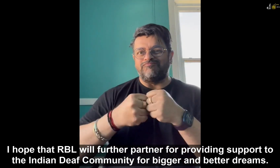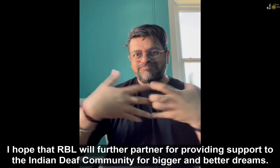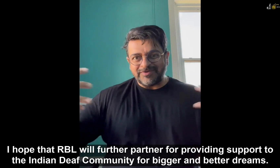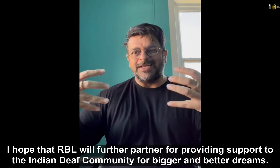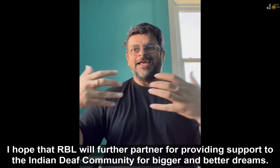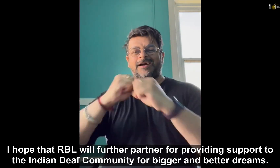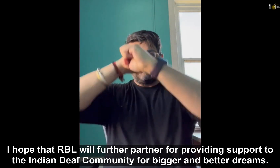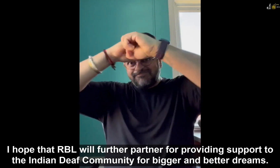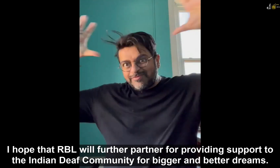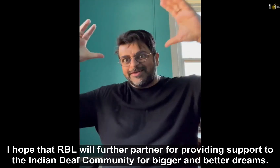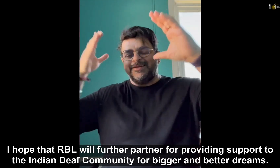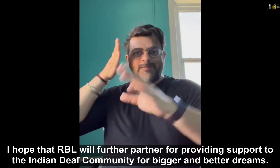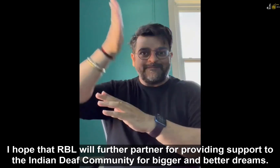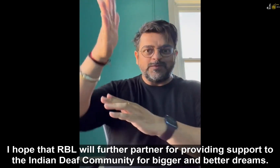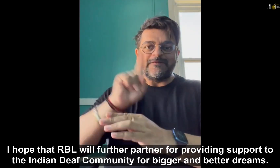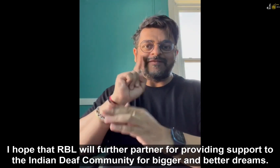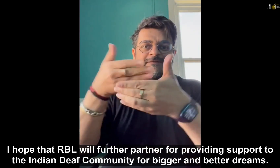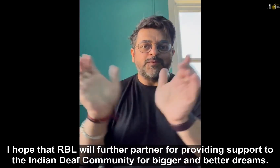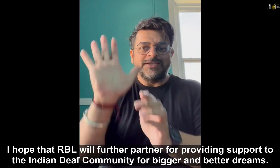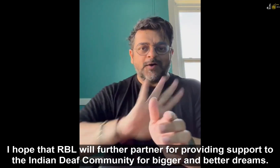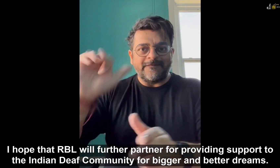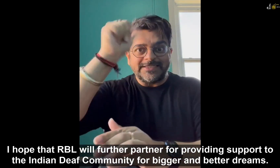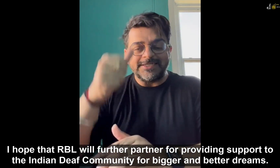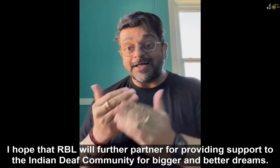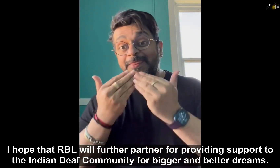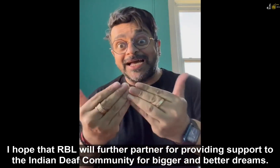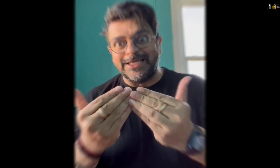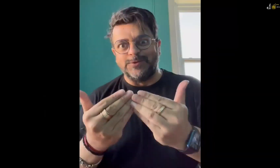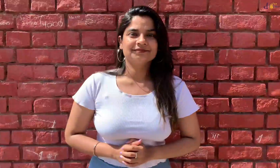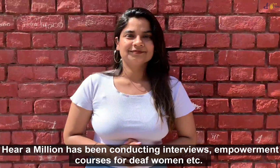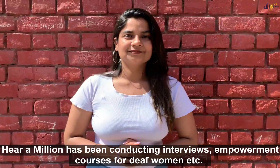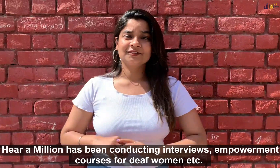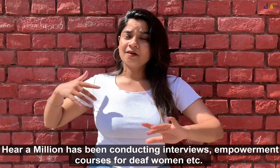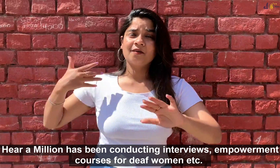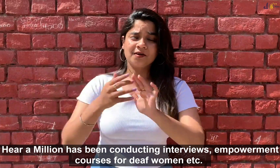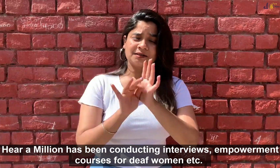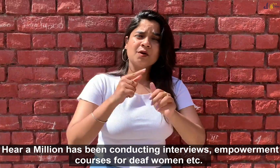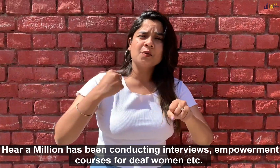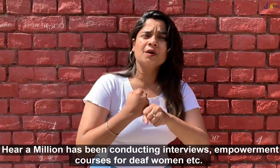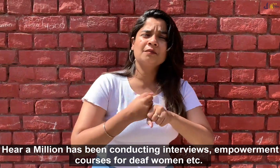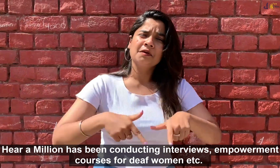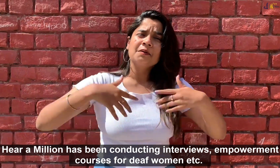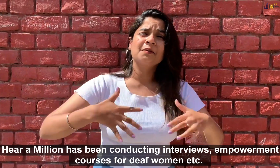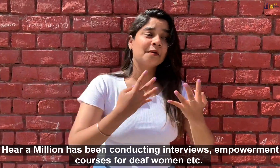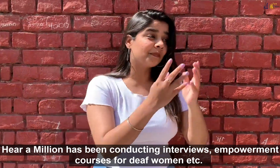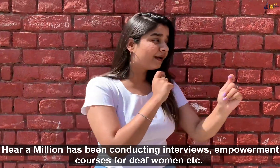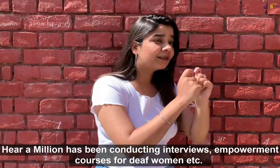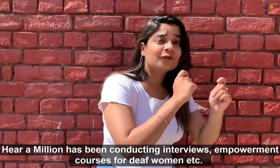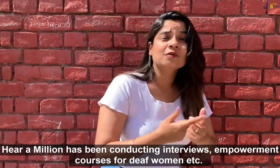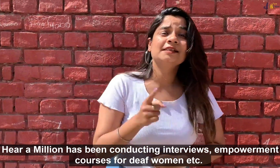जानकारी सुगमिता तोर पे उपलब्ट कराई जाती तो यह मैं चाहता हूँ RBL हमारे साथ और मिलकर आगे काम करें और हम ऐसे ही इस तरीके से और बहतर